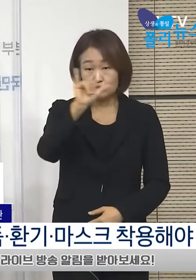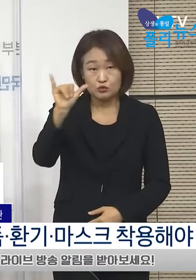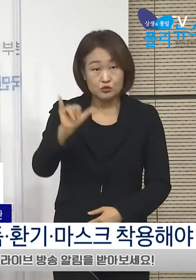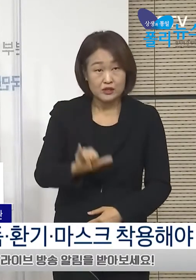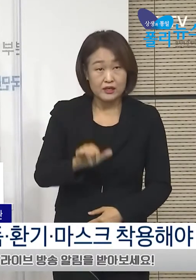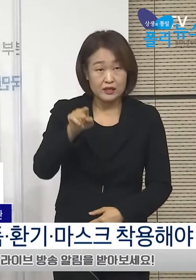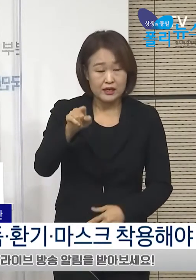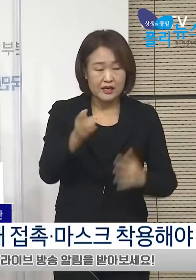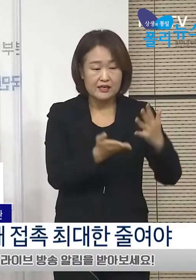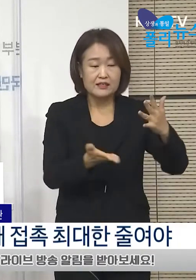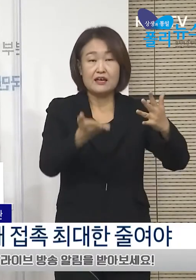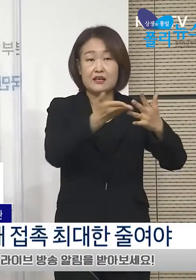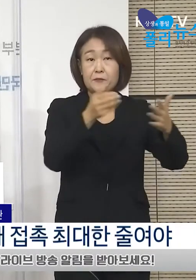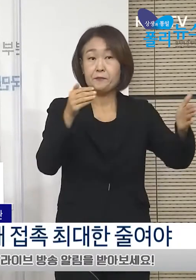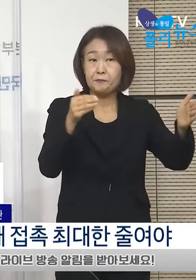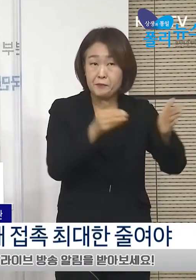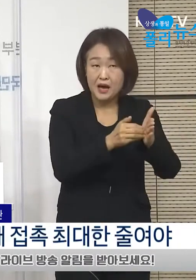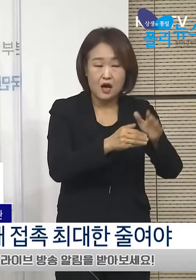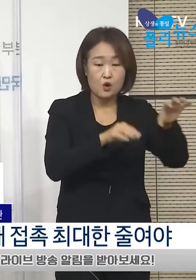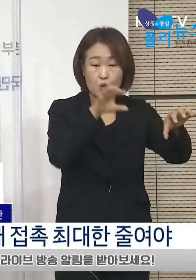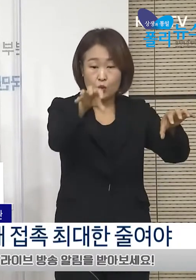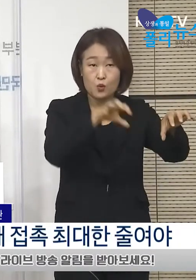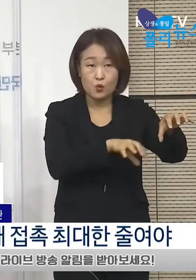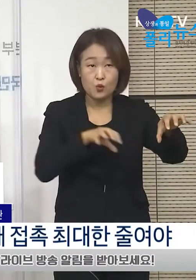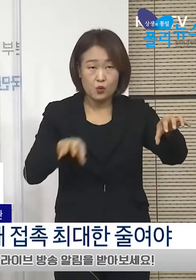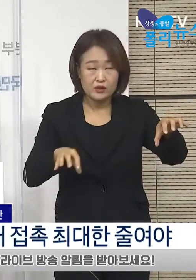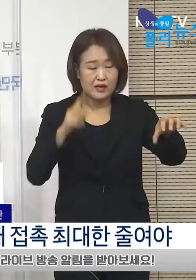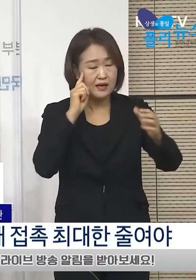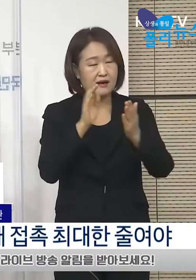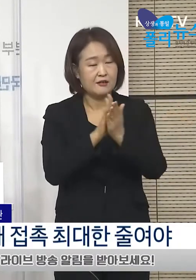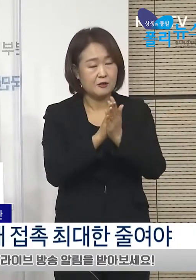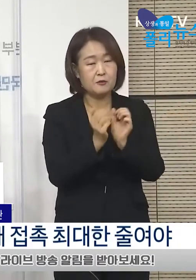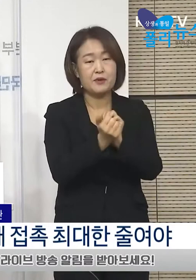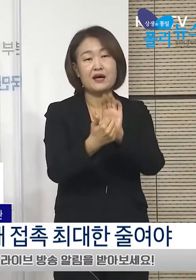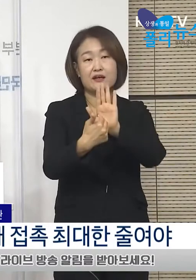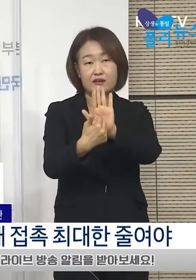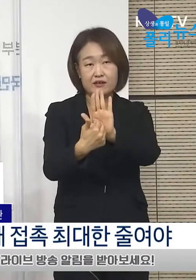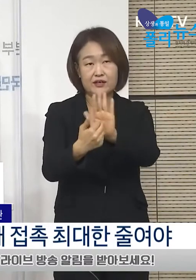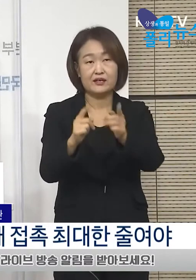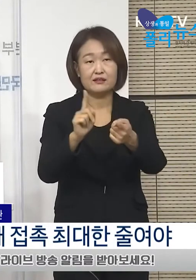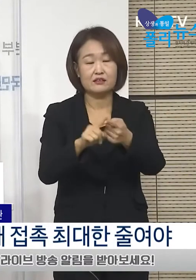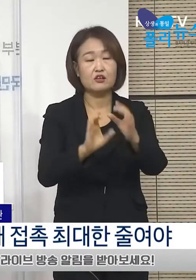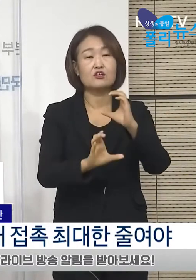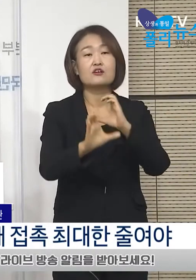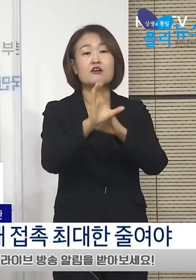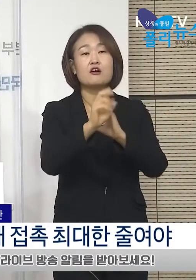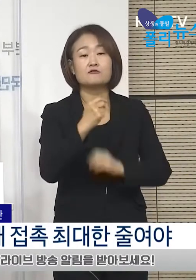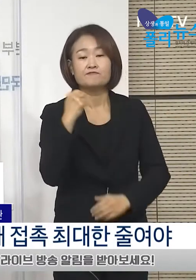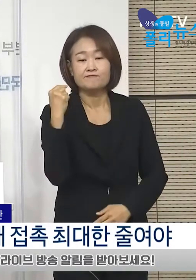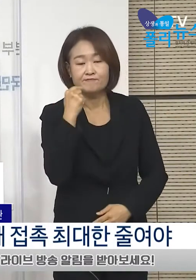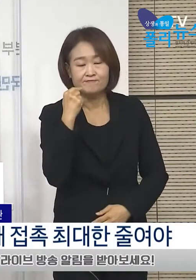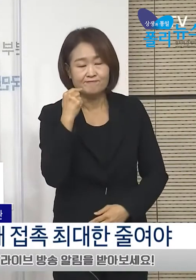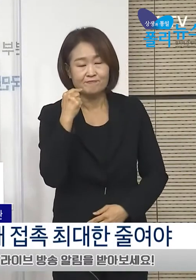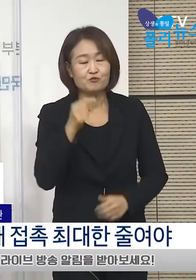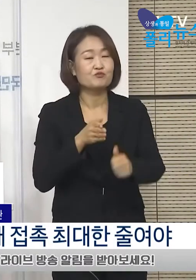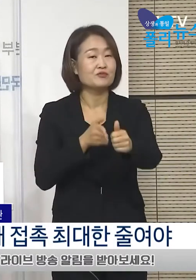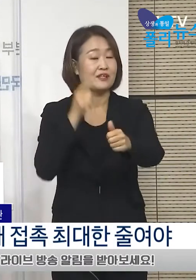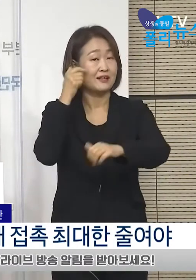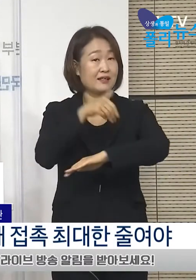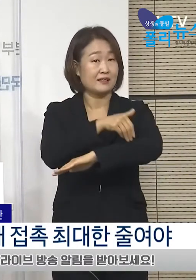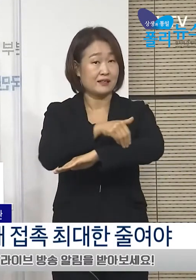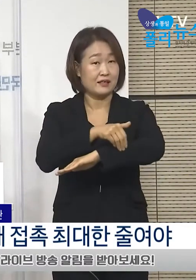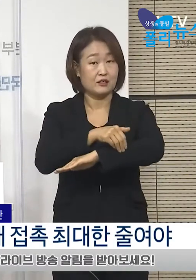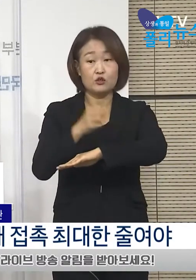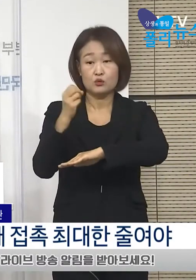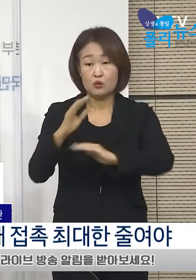대해서도 자체적으로 방역 점검을 실시하도록 지도할 계획입니다. 특히 최근 건설